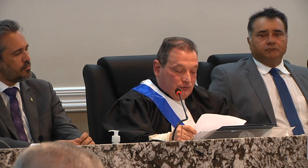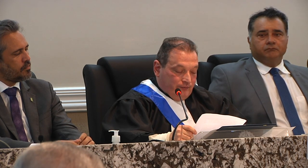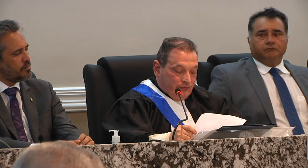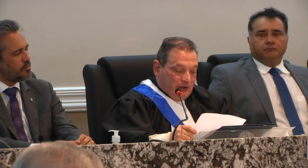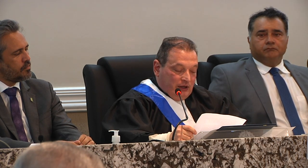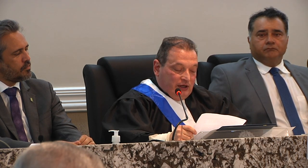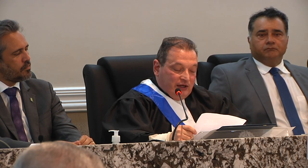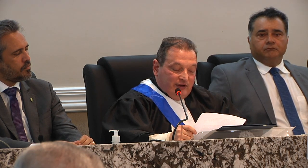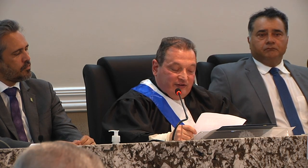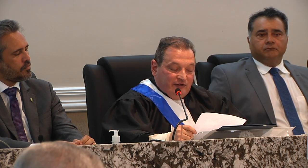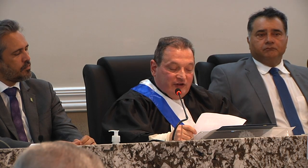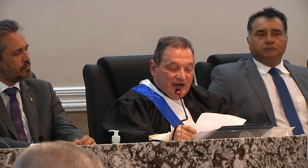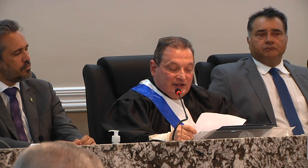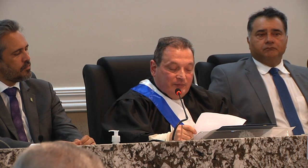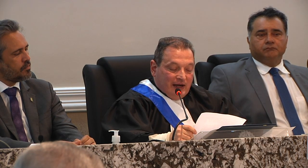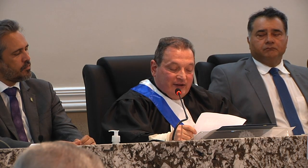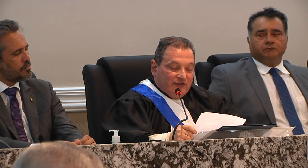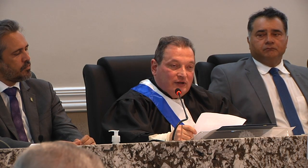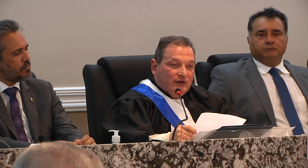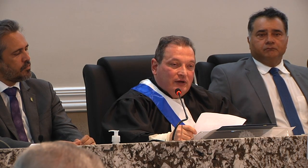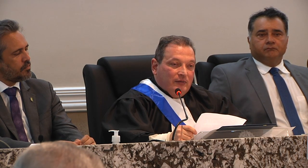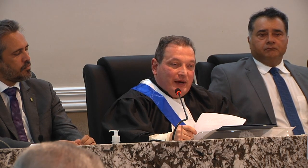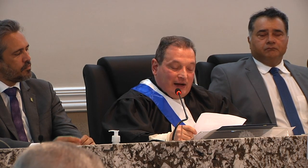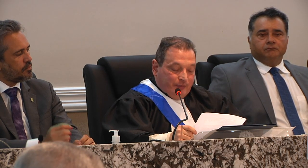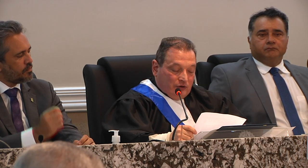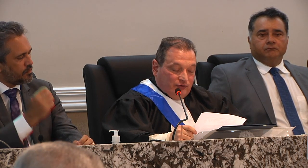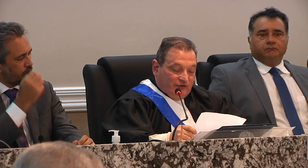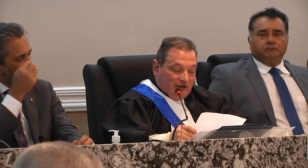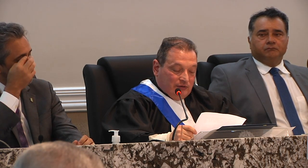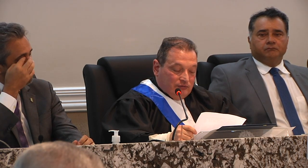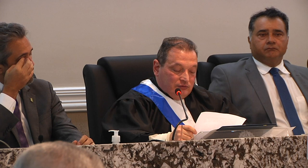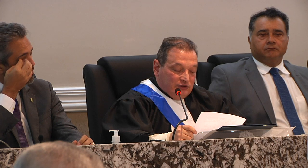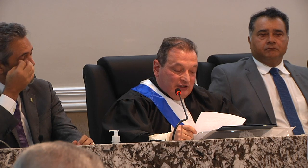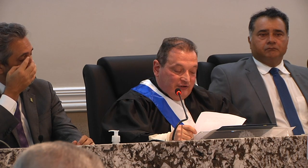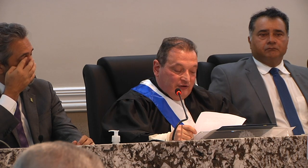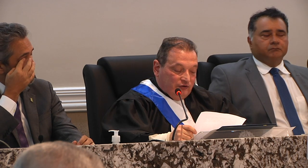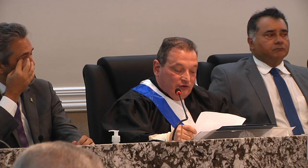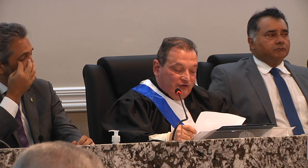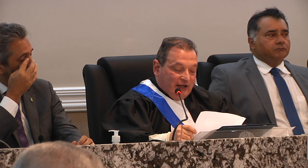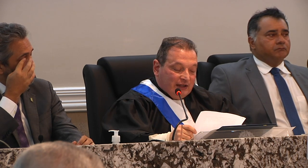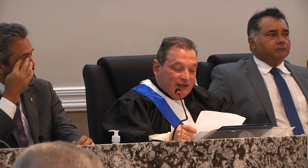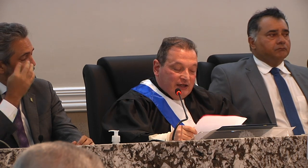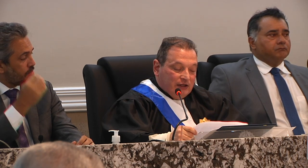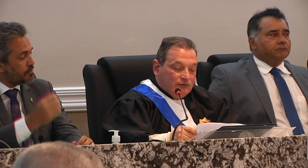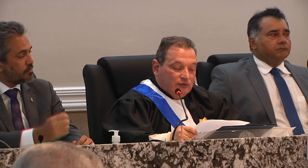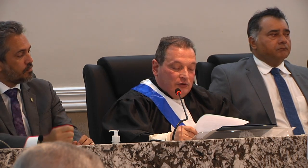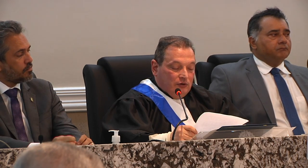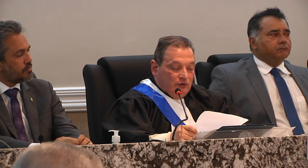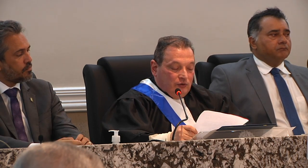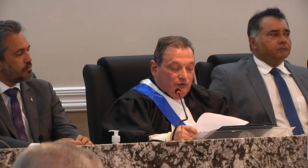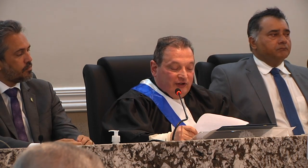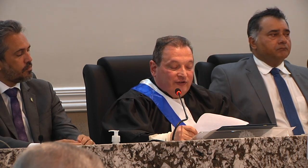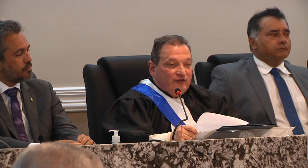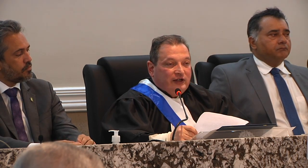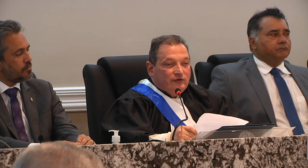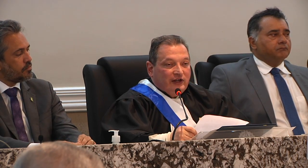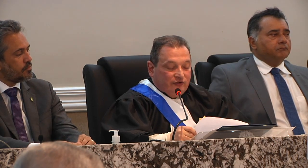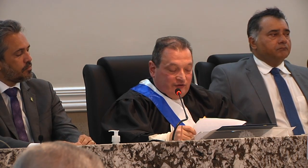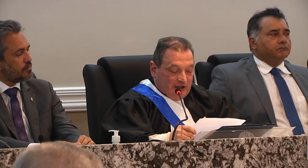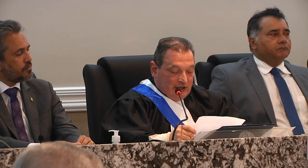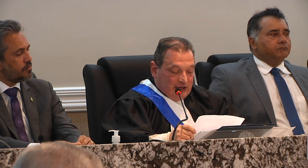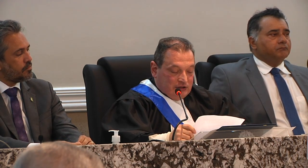apoiarão e que servirá de base para a produção de decisões que atendam os